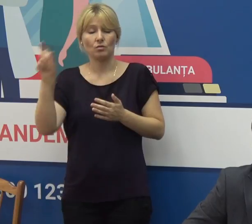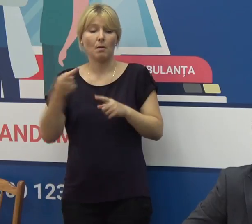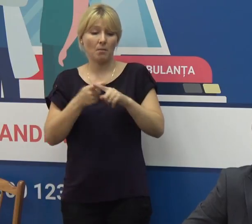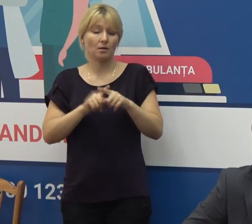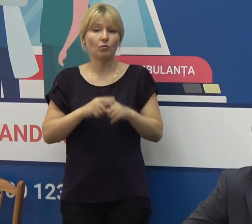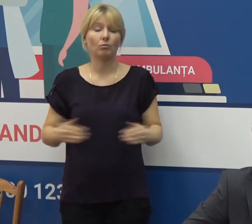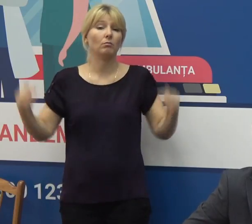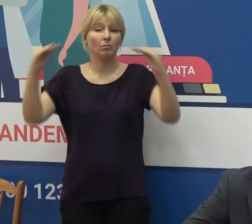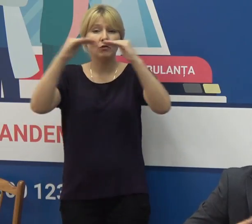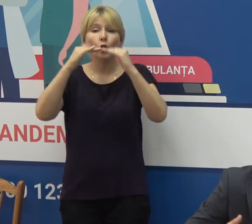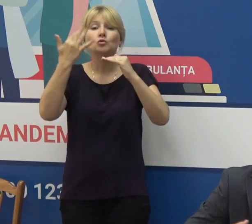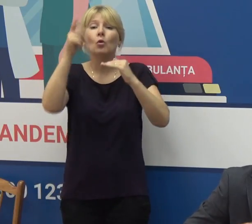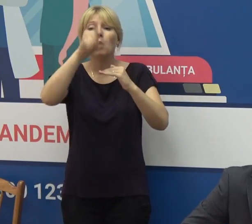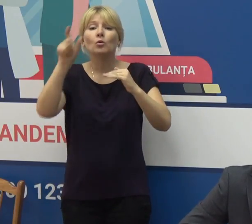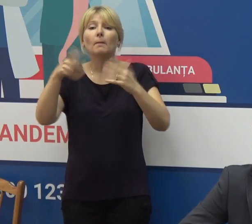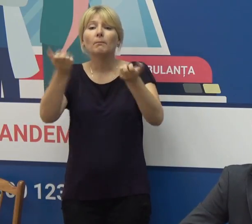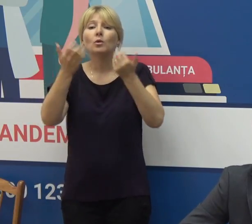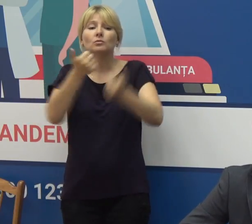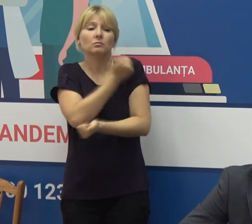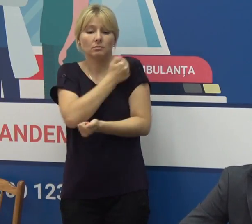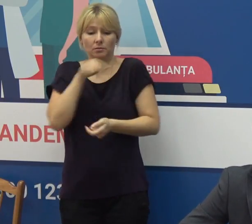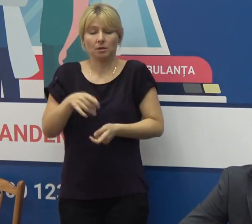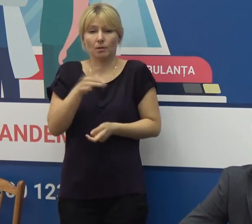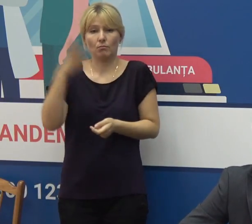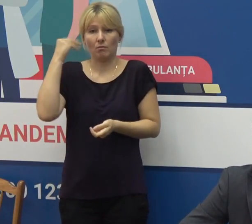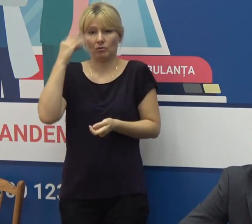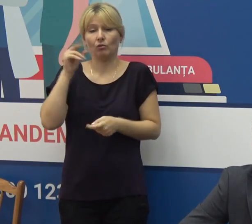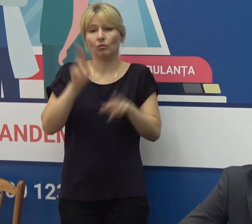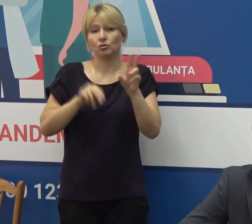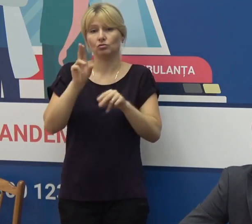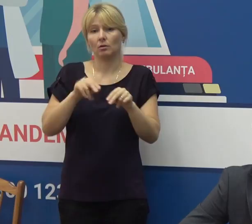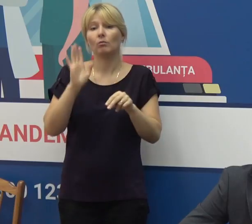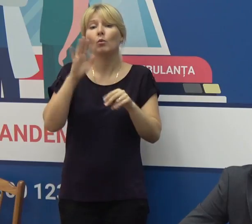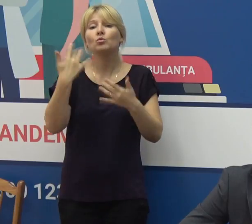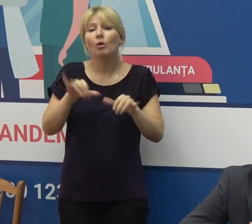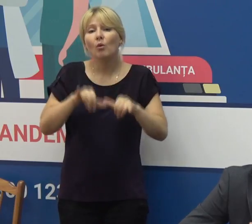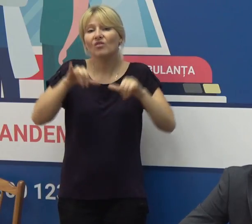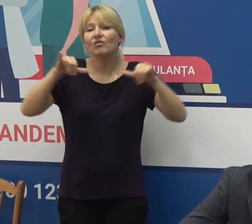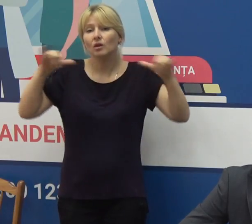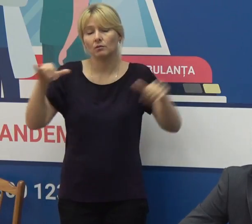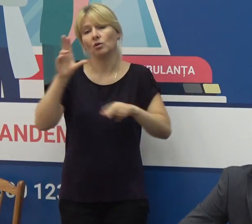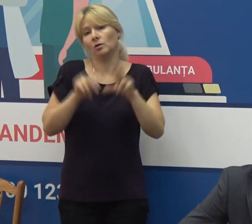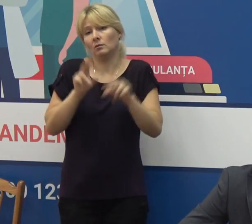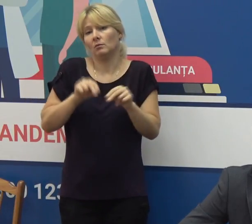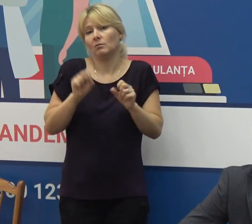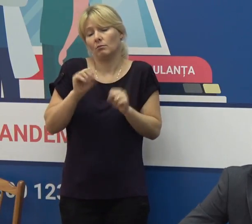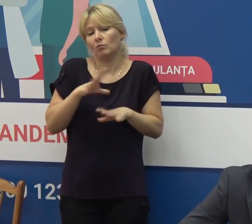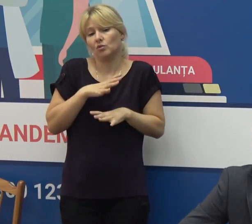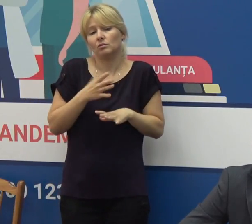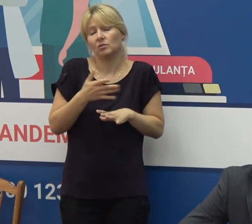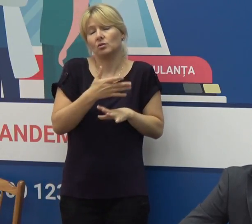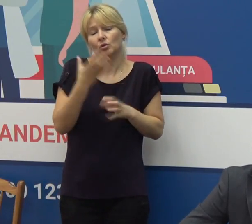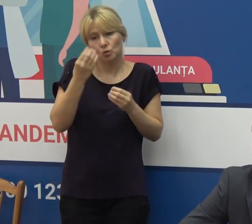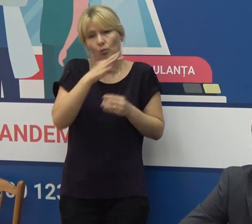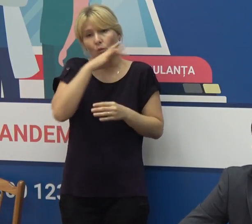acoperire obiectivă cu persoanele aflate în țară ar fi mult mai crescută dar oricum este foarte